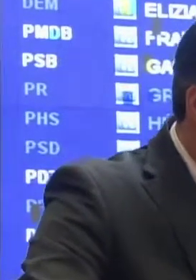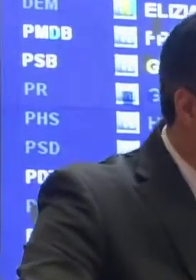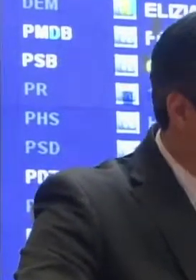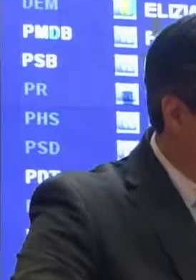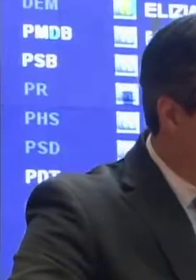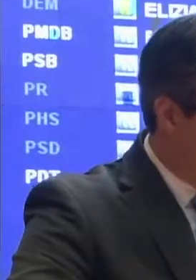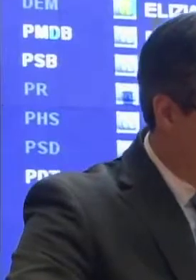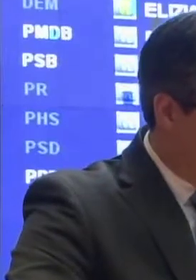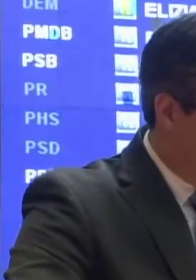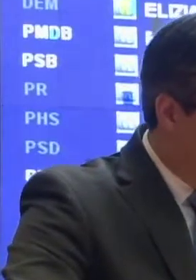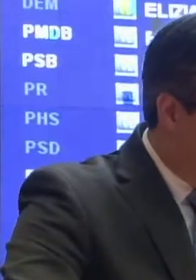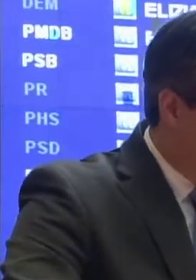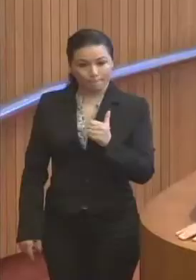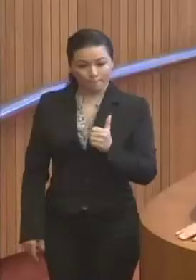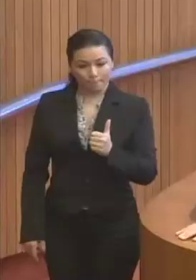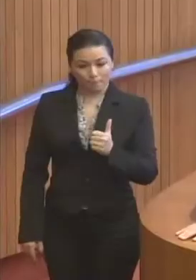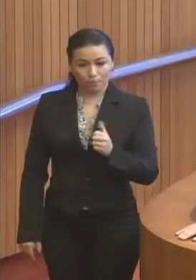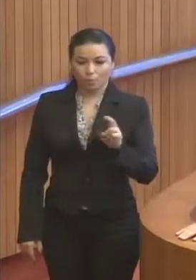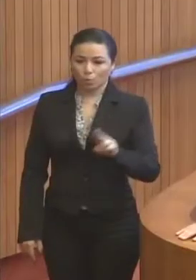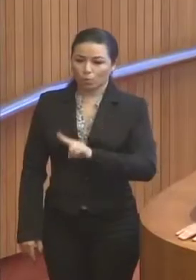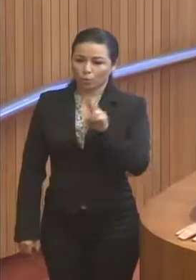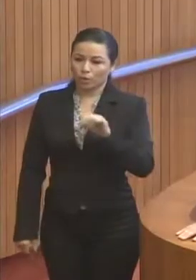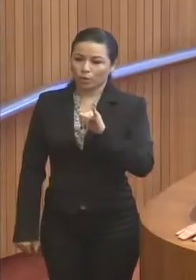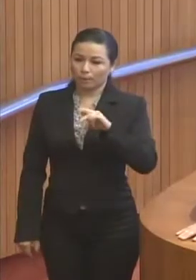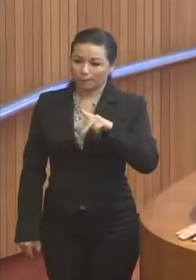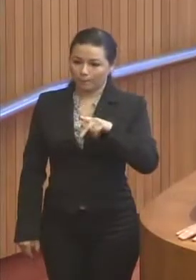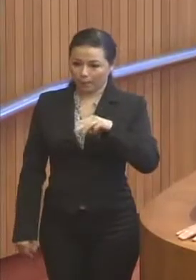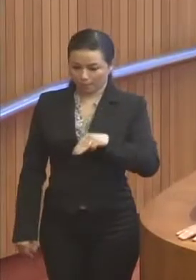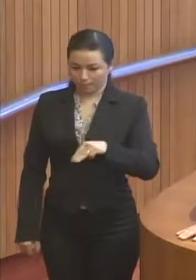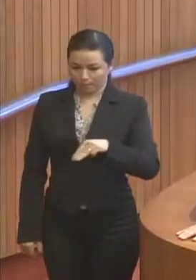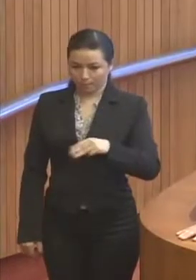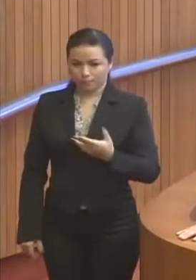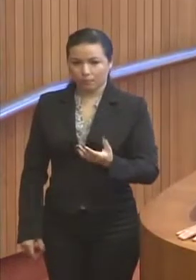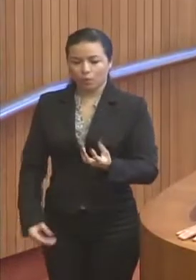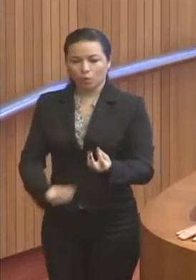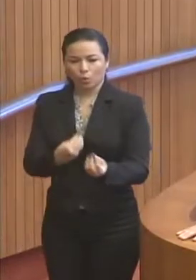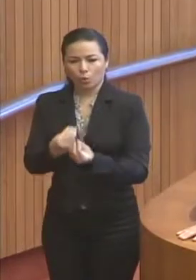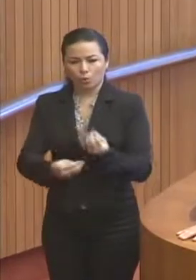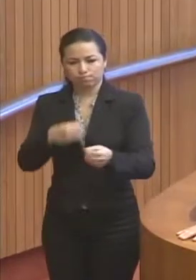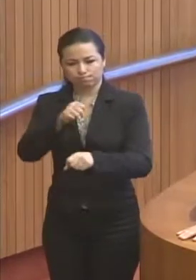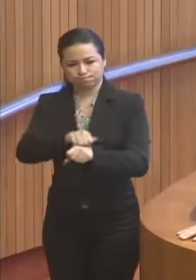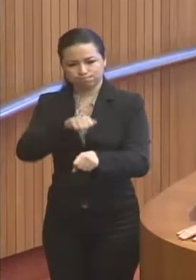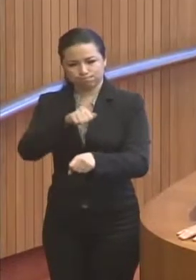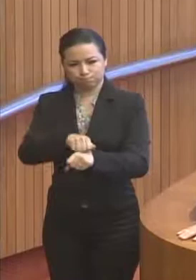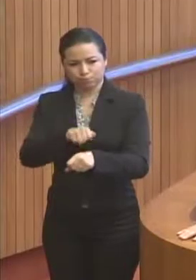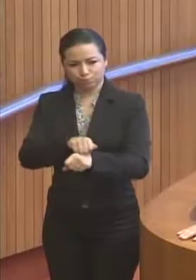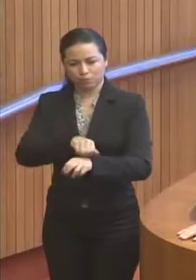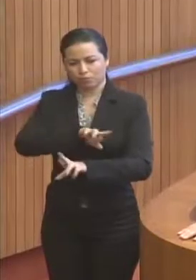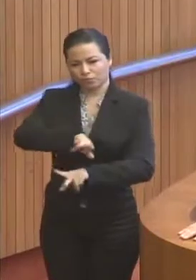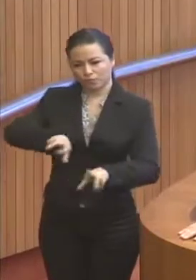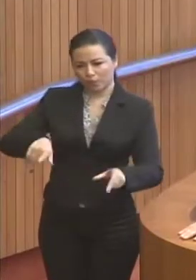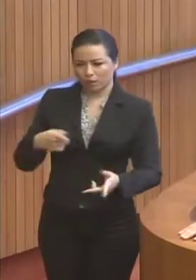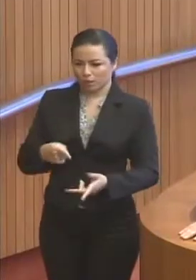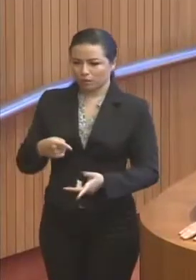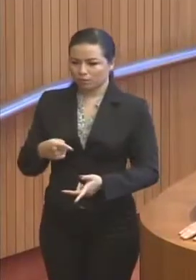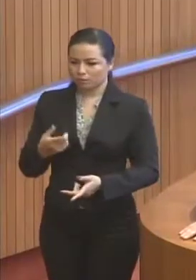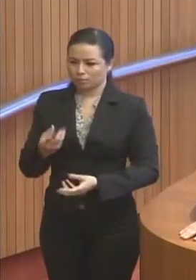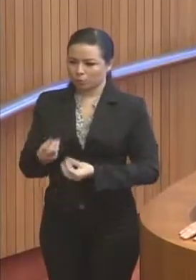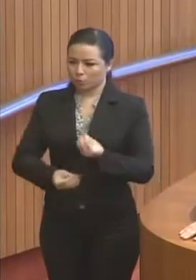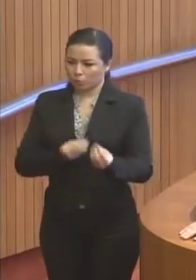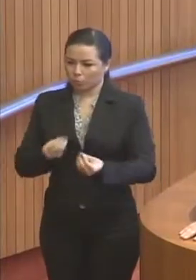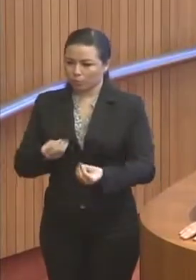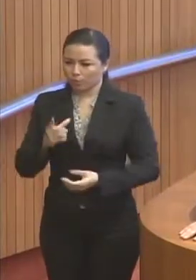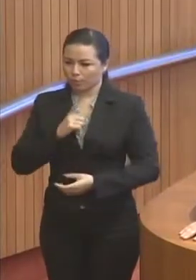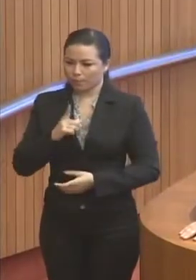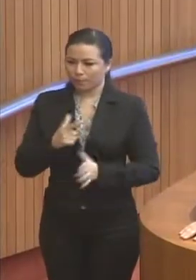Em 2011, o uso do IPM, do Índice de Pobreza Multidimensional, para identificar as famílias e as comunidades em